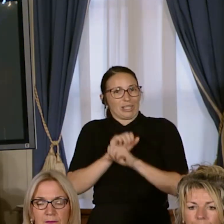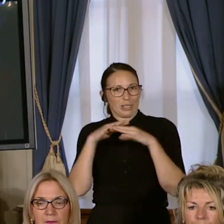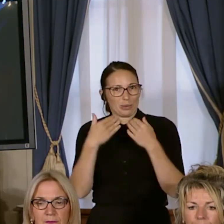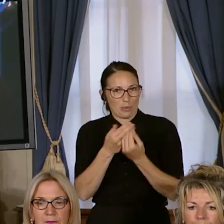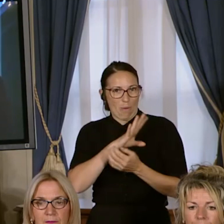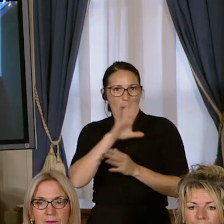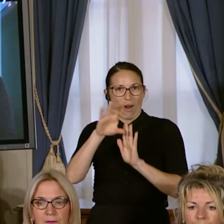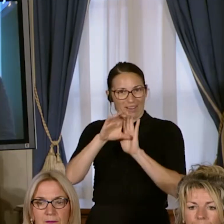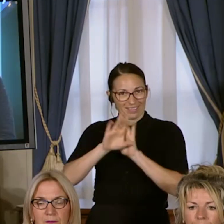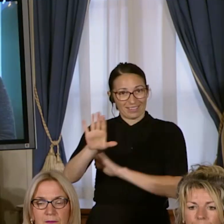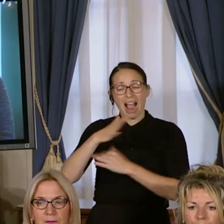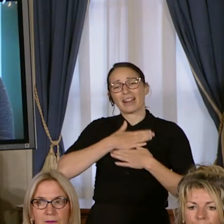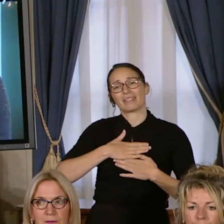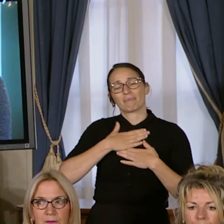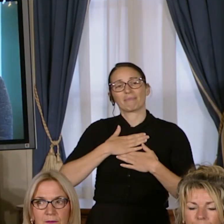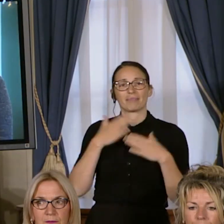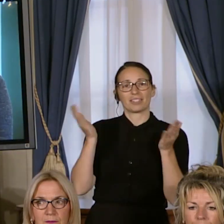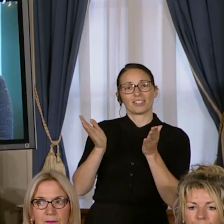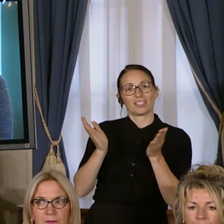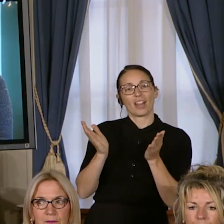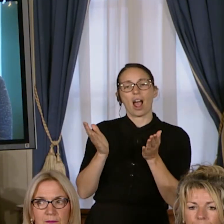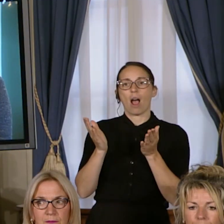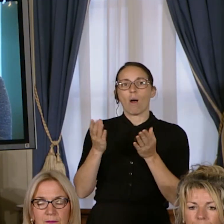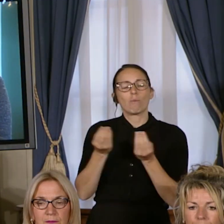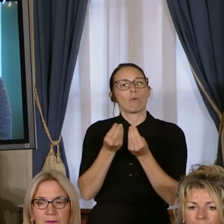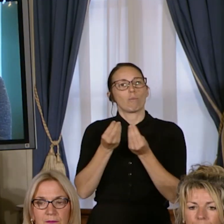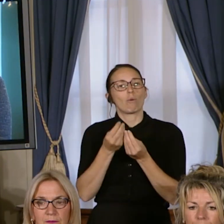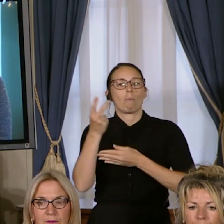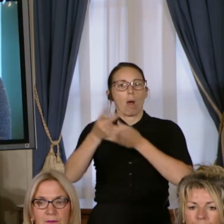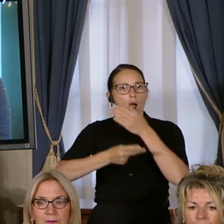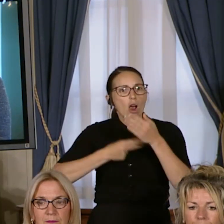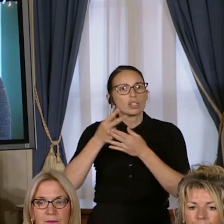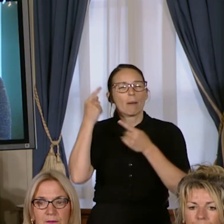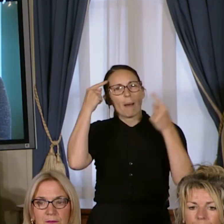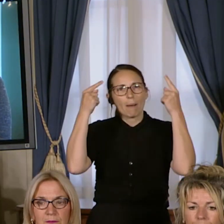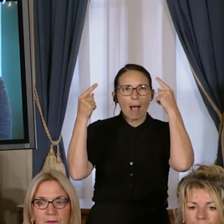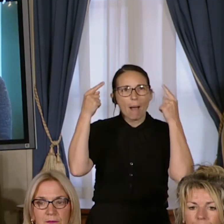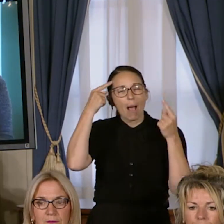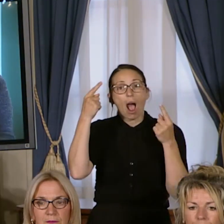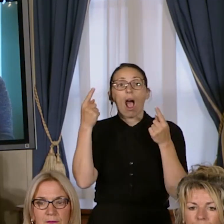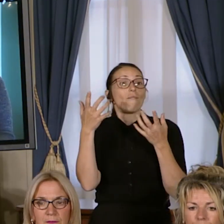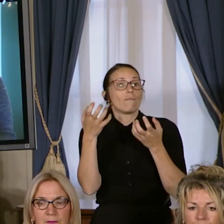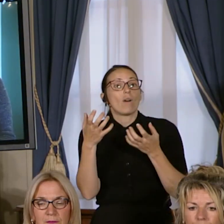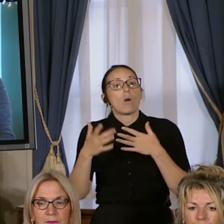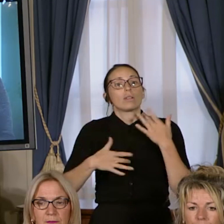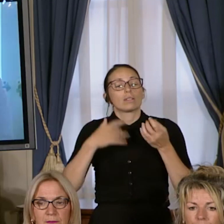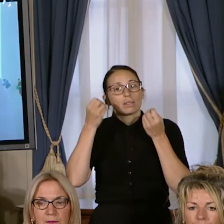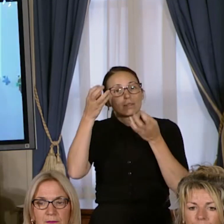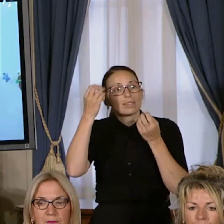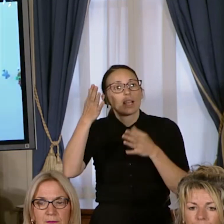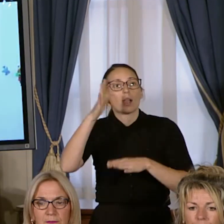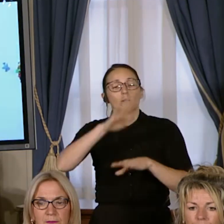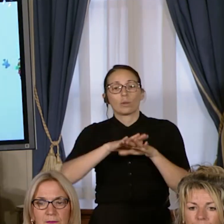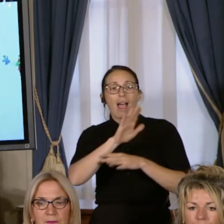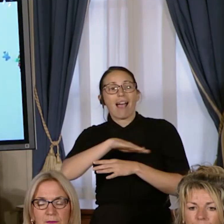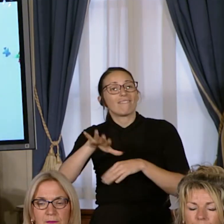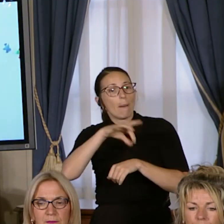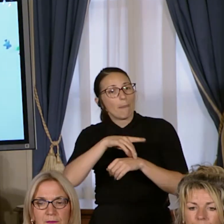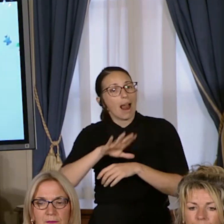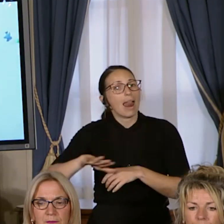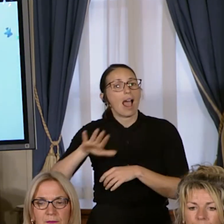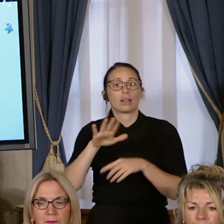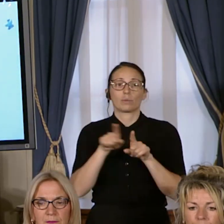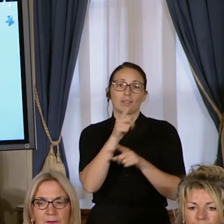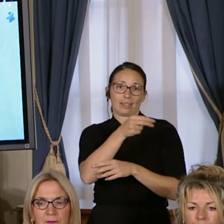avec qui c'était agréable de parler. Elle avait beaucoup de projets, entre autres, sensibiliser les gens à la cause des enfants malades et